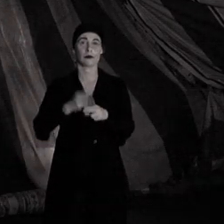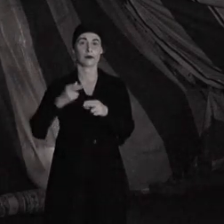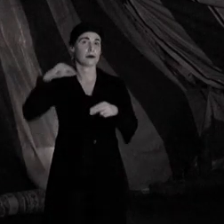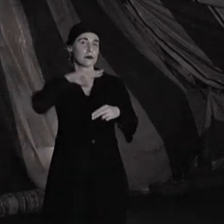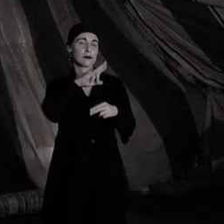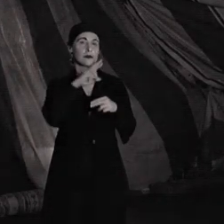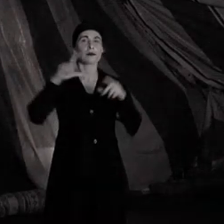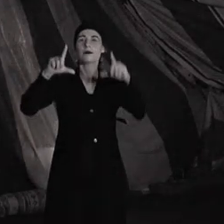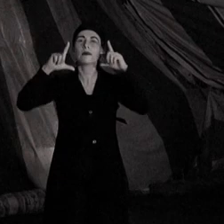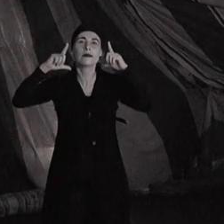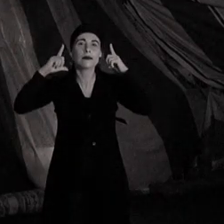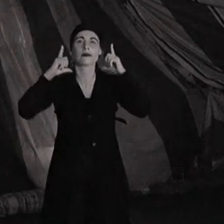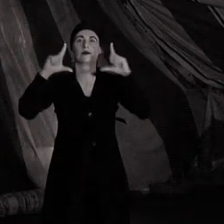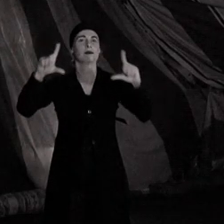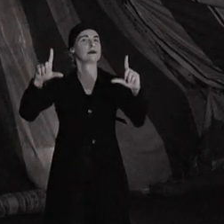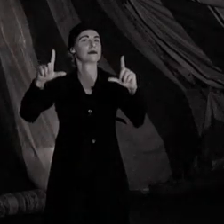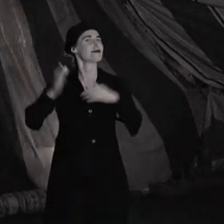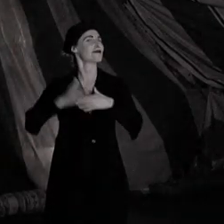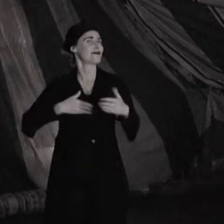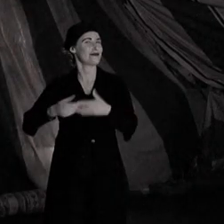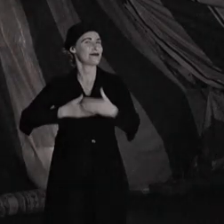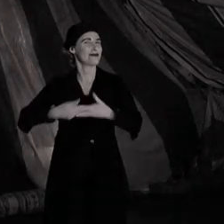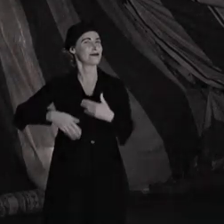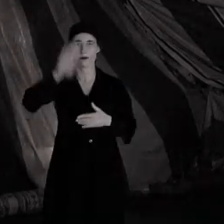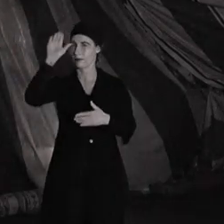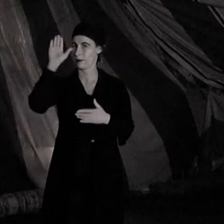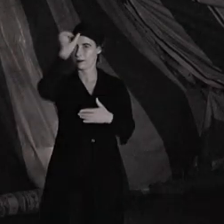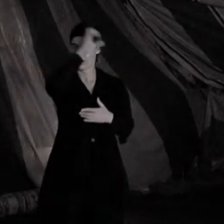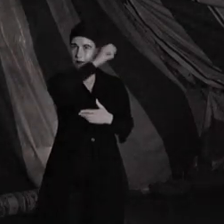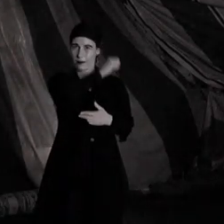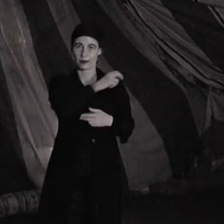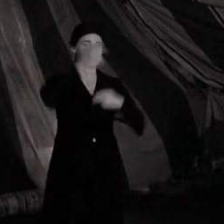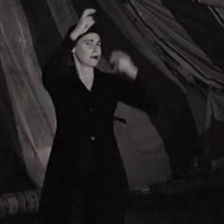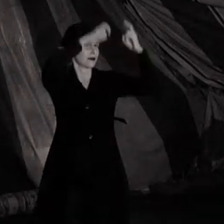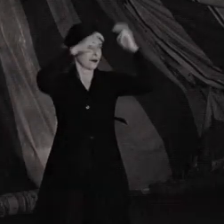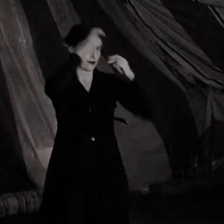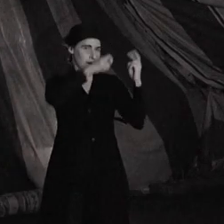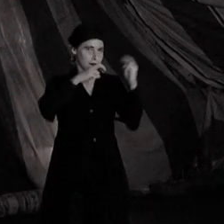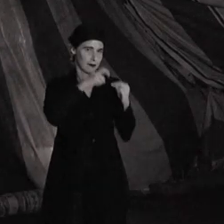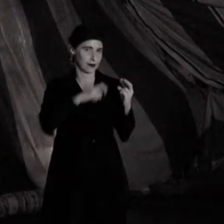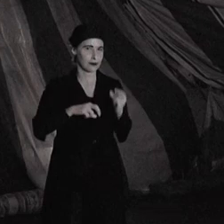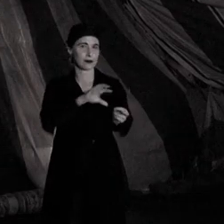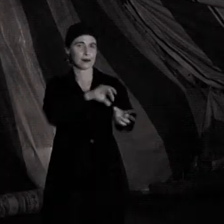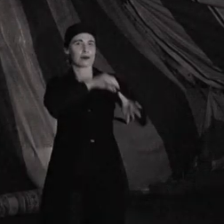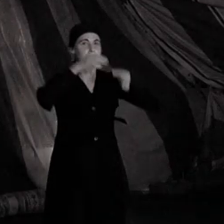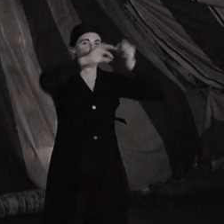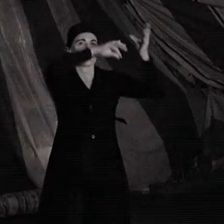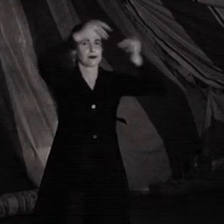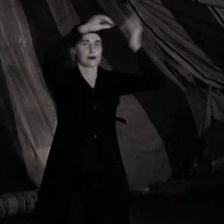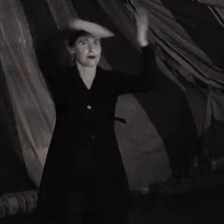'appelle Rose ! J'existe à l'encre sympathique, heureuse en tout, mais amnésique, on creuse à fond dans ma mémoire, pour reboucher ces